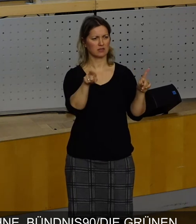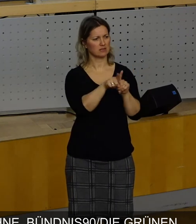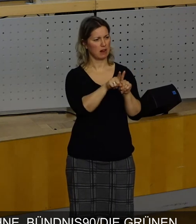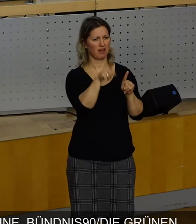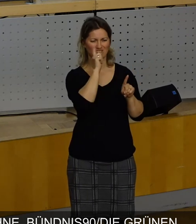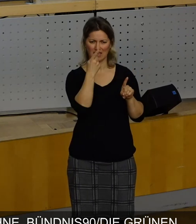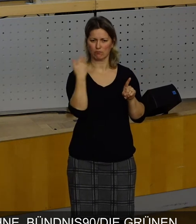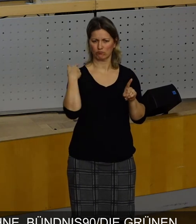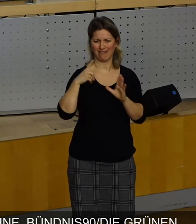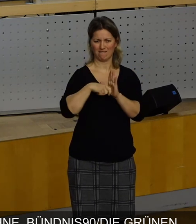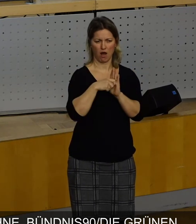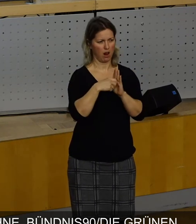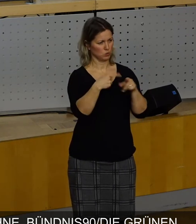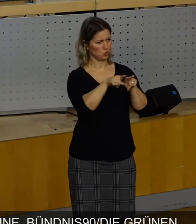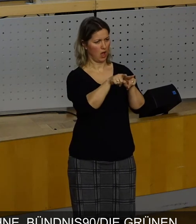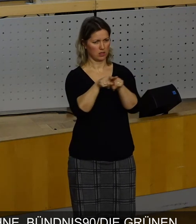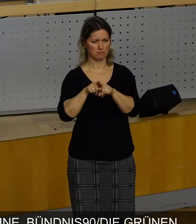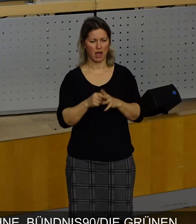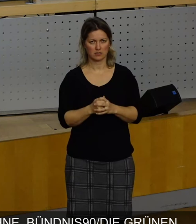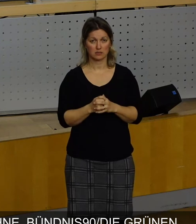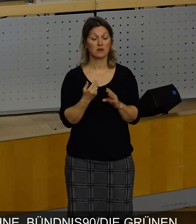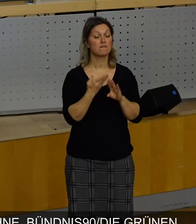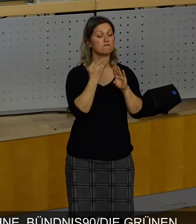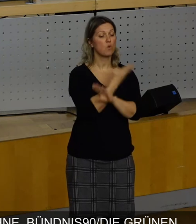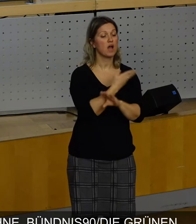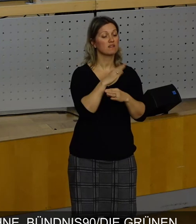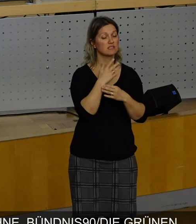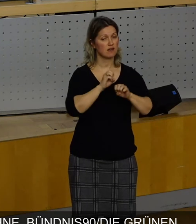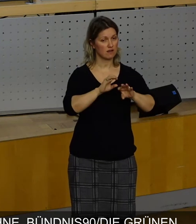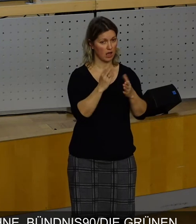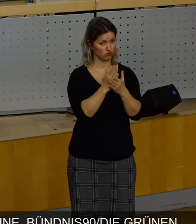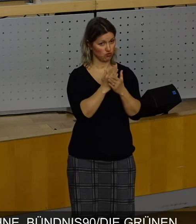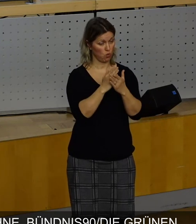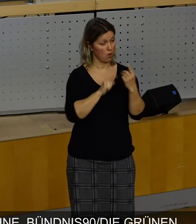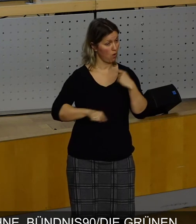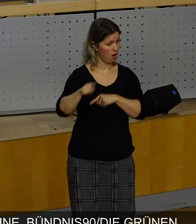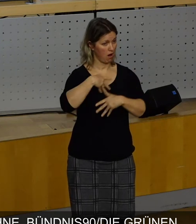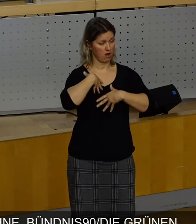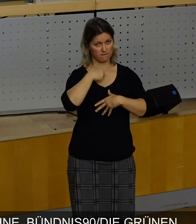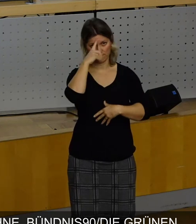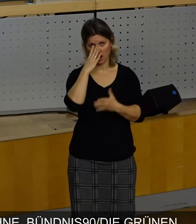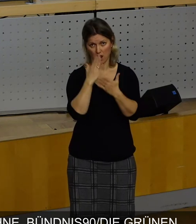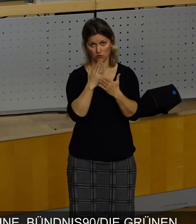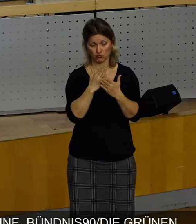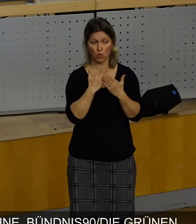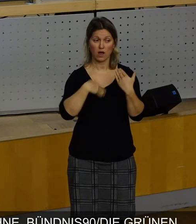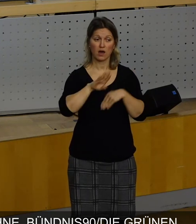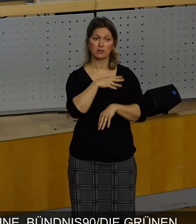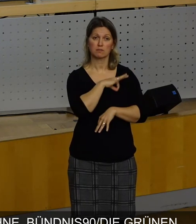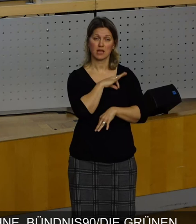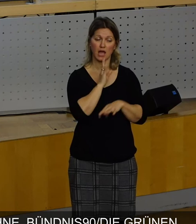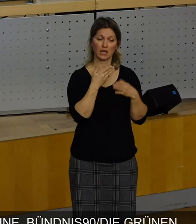so gesagt. Ich habe vorher schon erklärt und dazu stehe ich, das weiß auch jeder, dass wir Grüne da